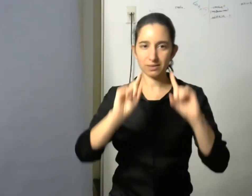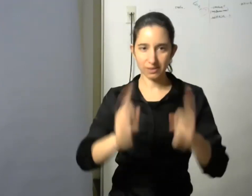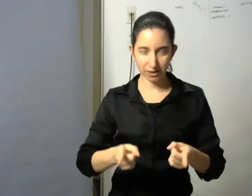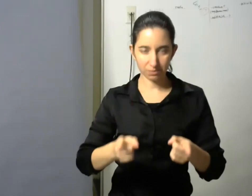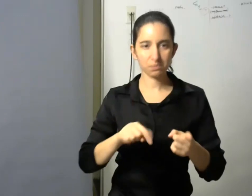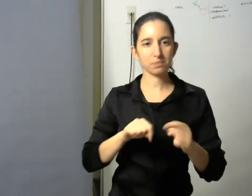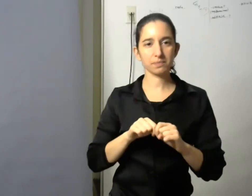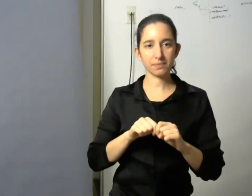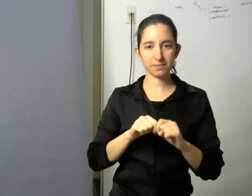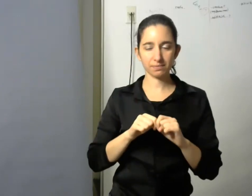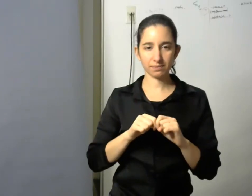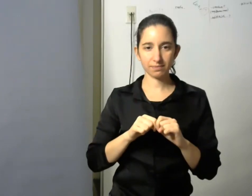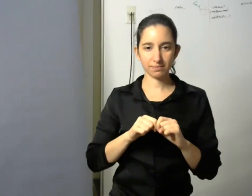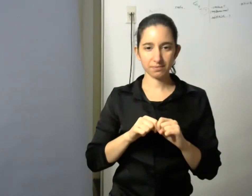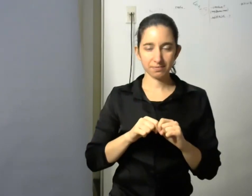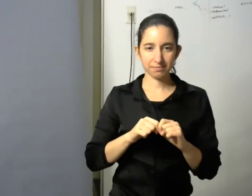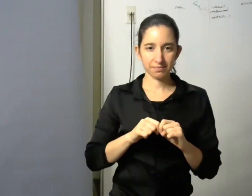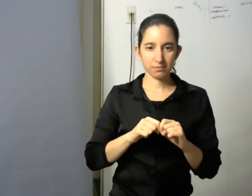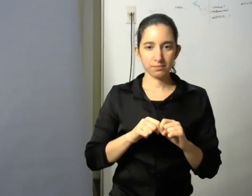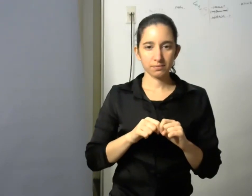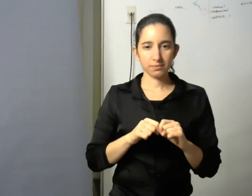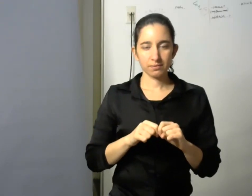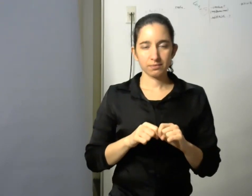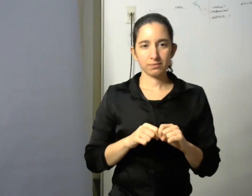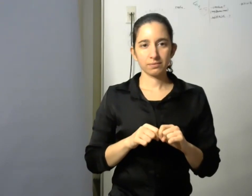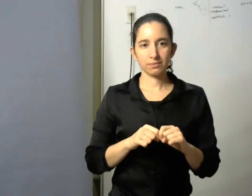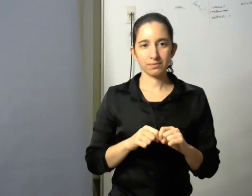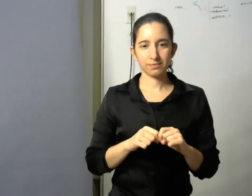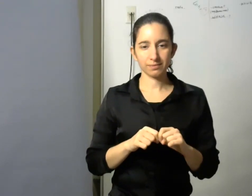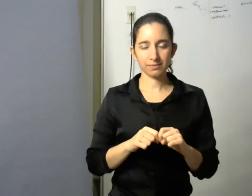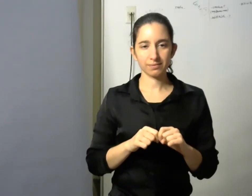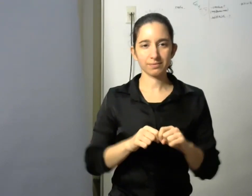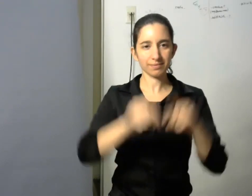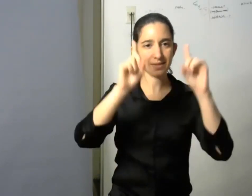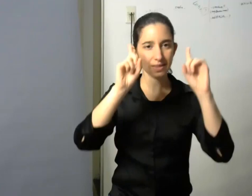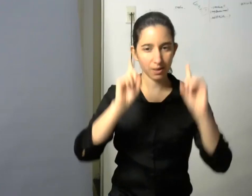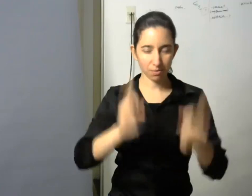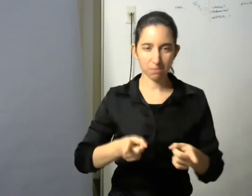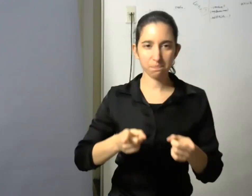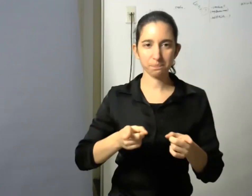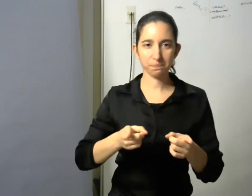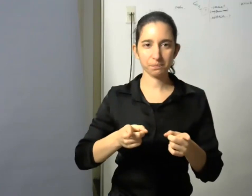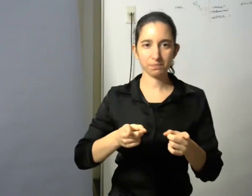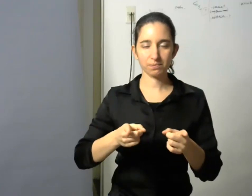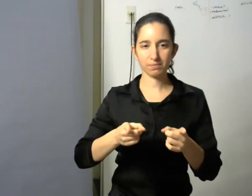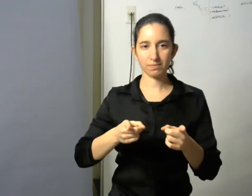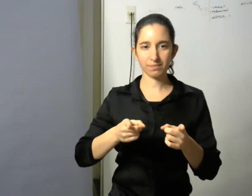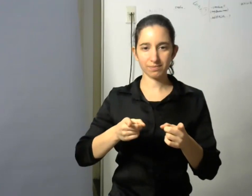y bueno nos felicitan aquí desde la diplomatura de ATE la